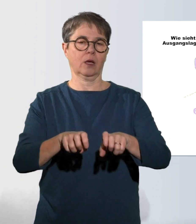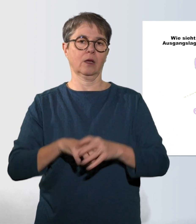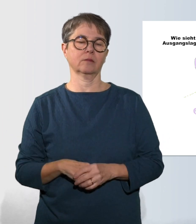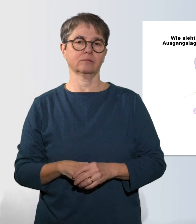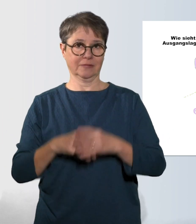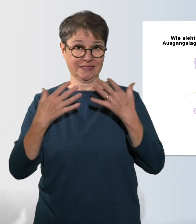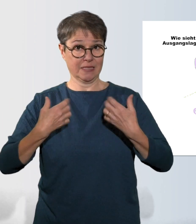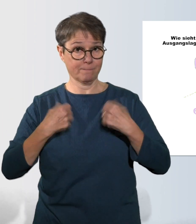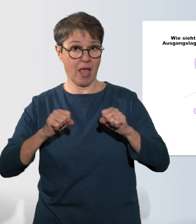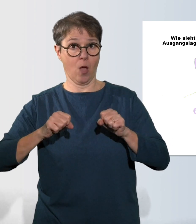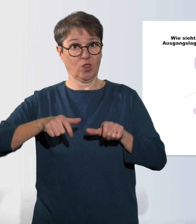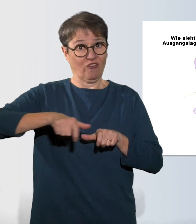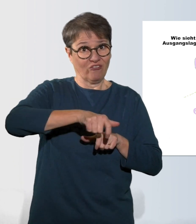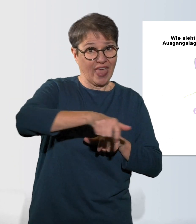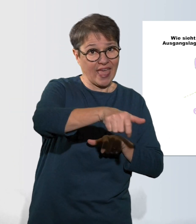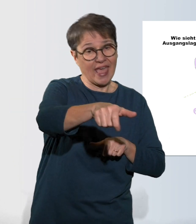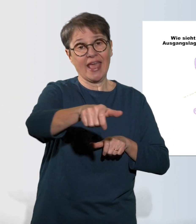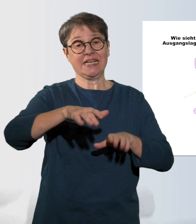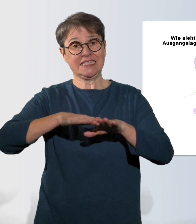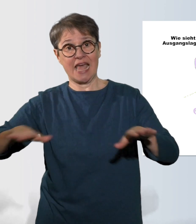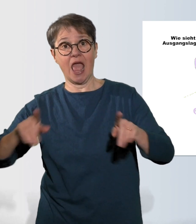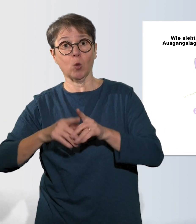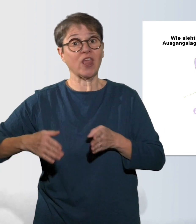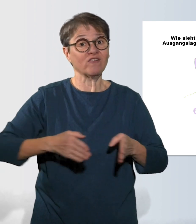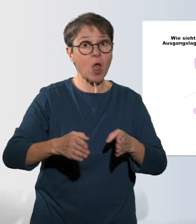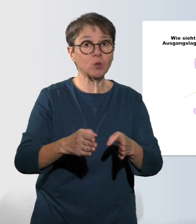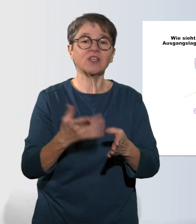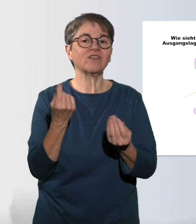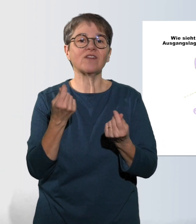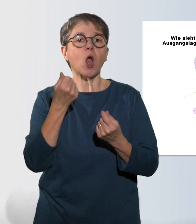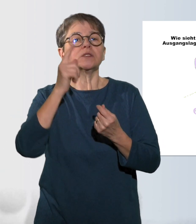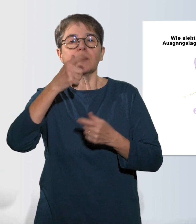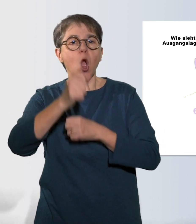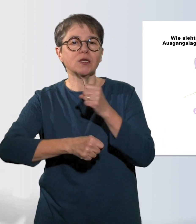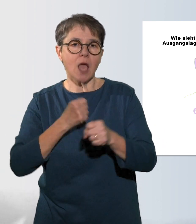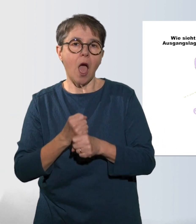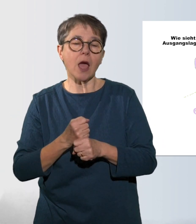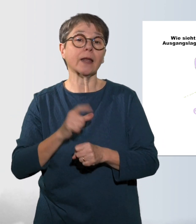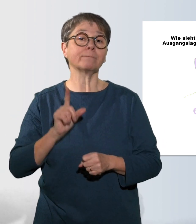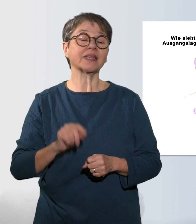Zürcher Seen und Flüsse stellt der Kantonsrat jährlich mindestens 6 Millionen Franken im Budget ein.